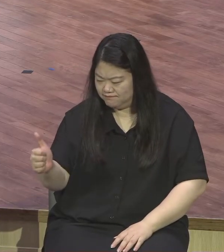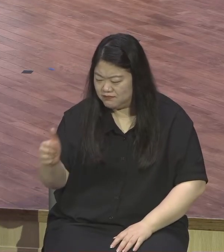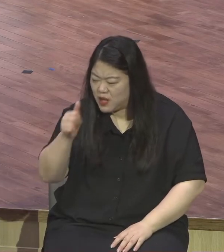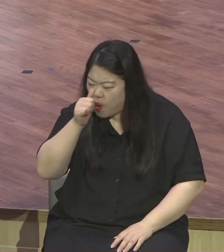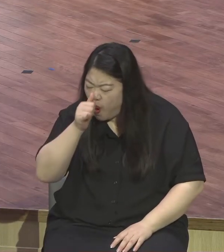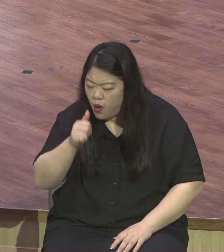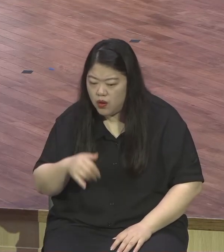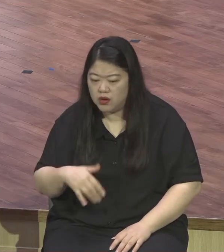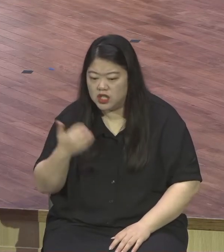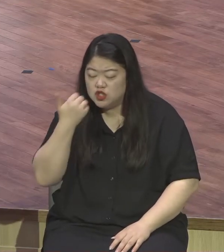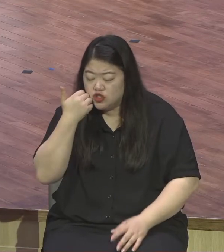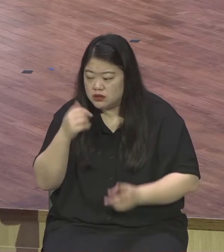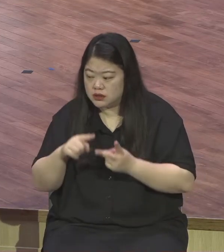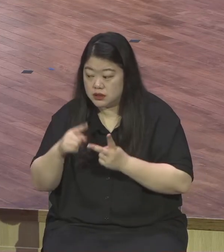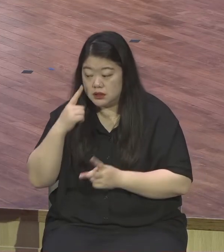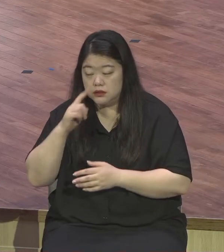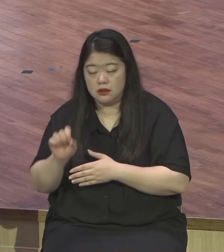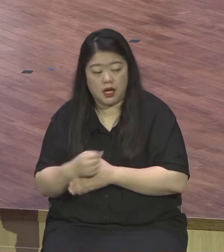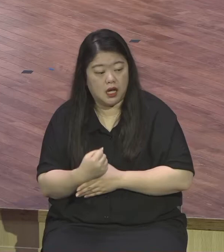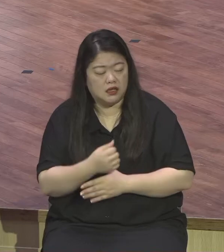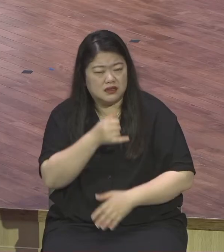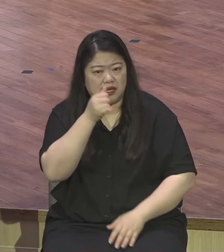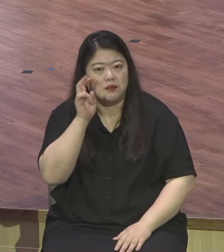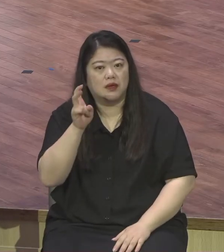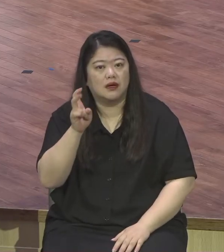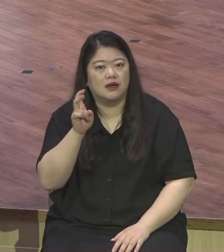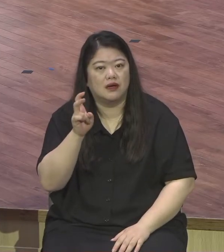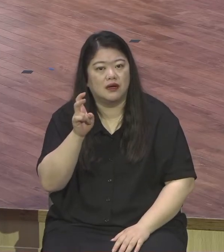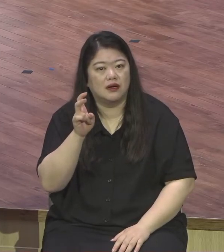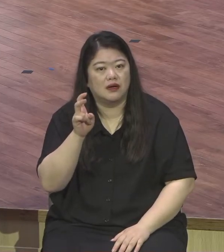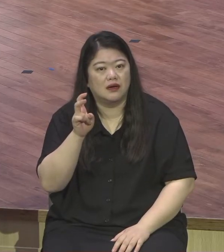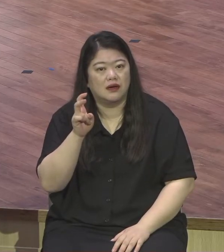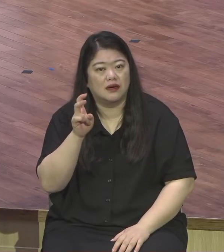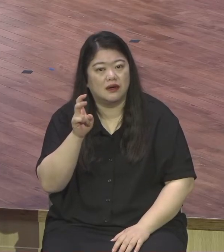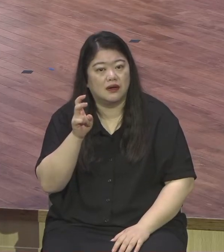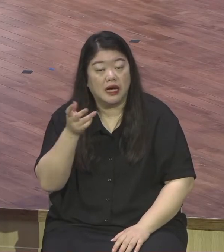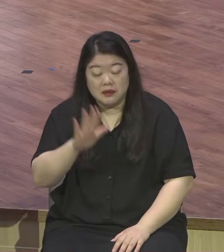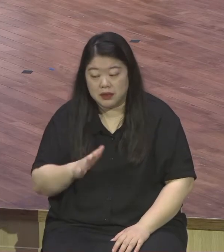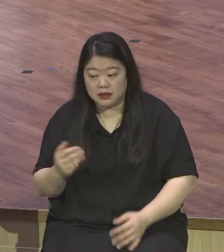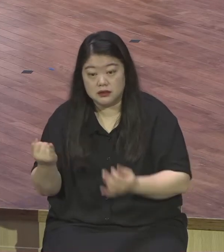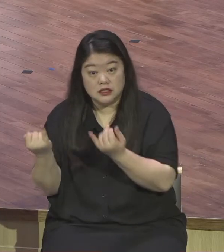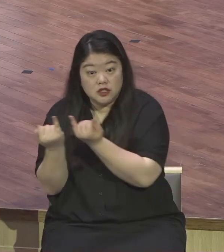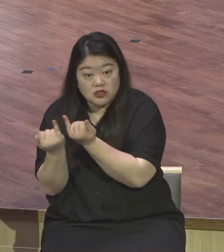기쁨이었어요 정반대지요 반면에 제자들은 뭐요